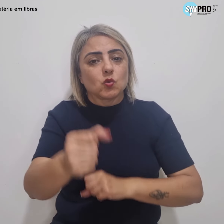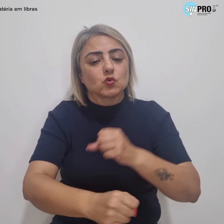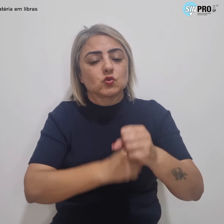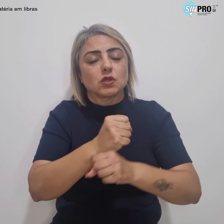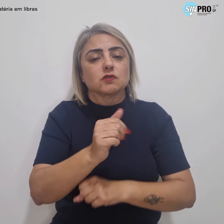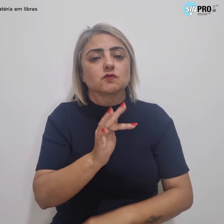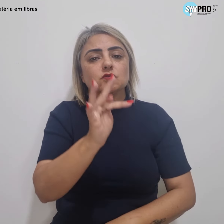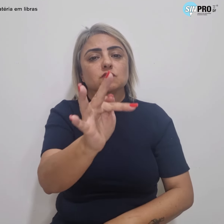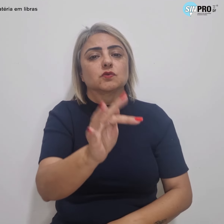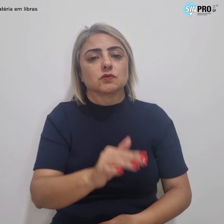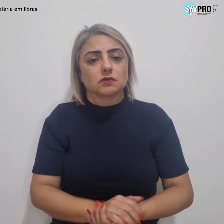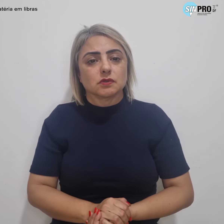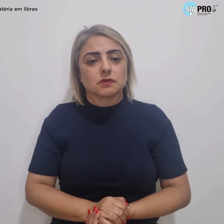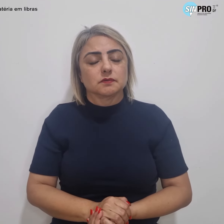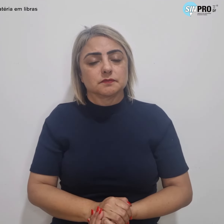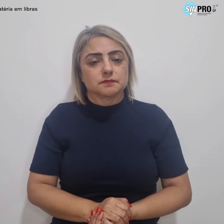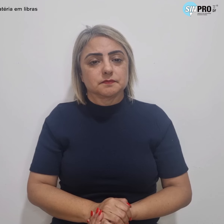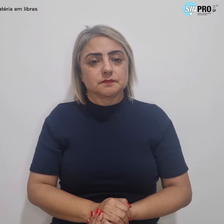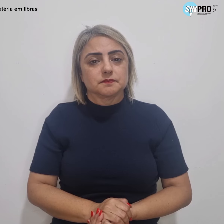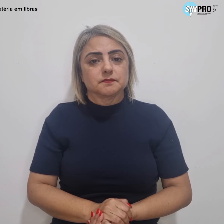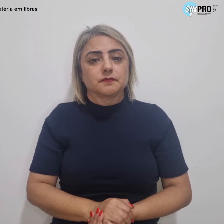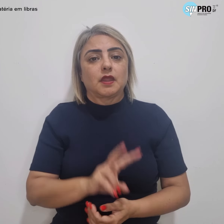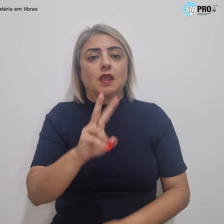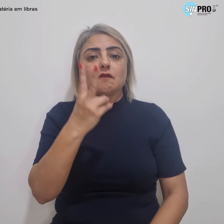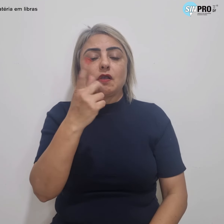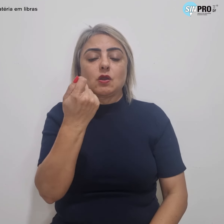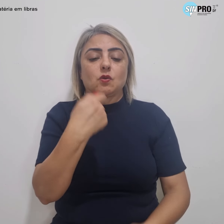Fonte Valor Econômico